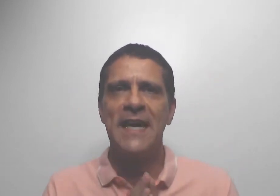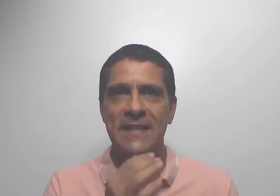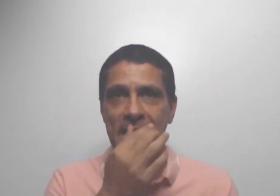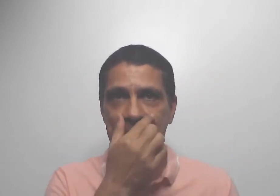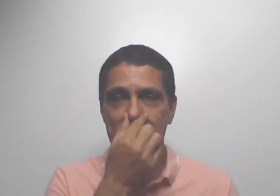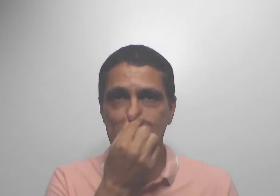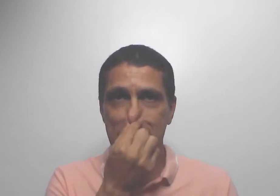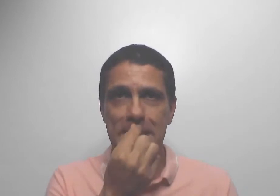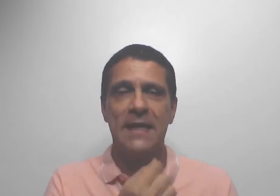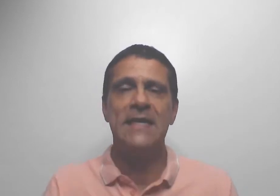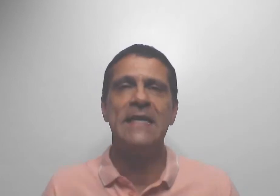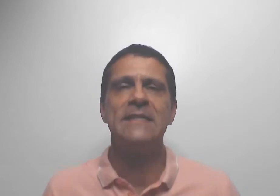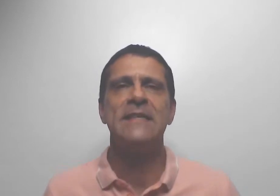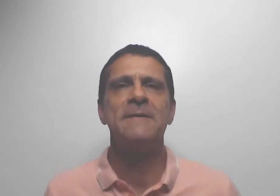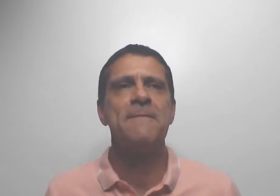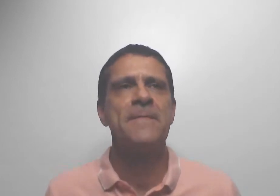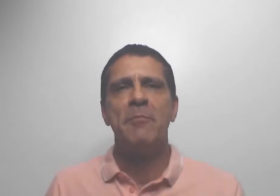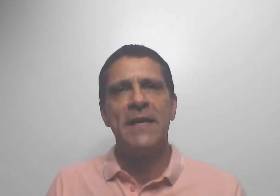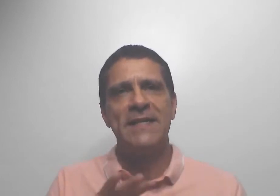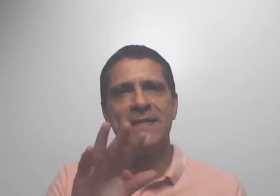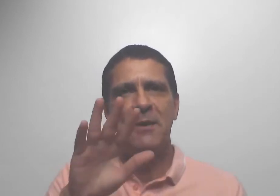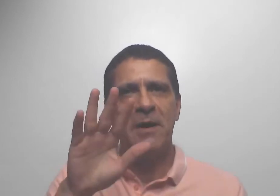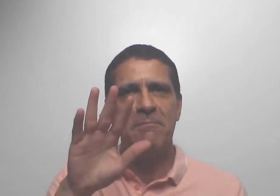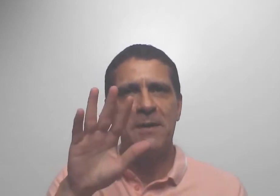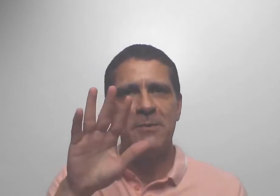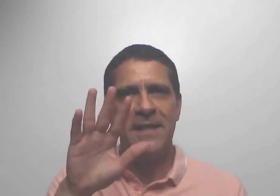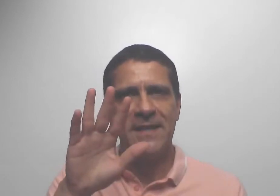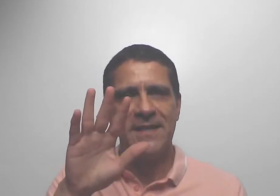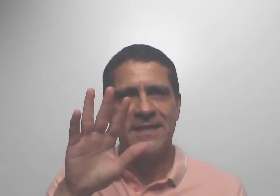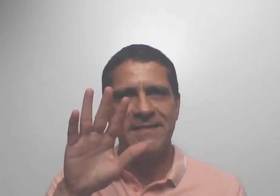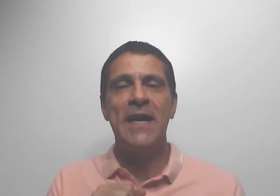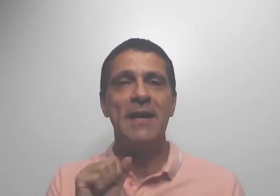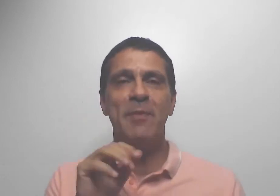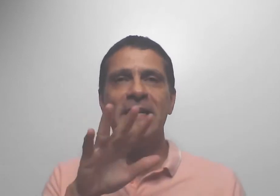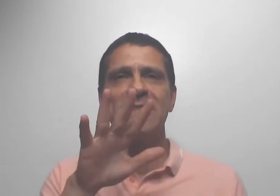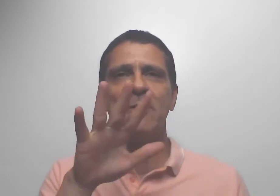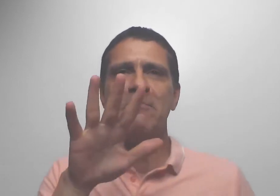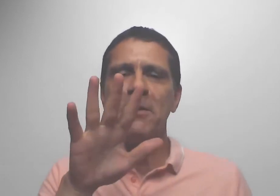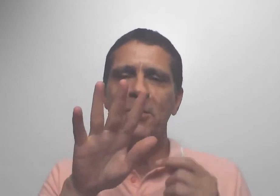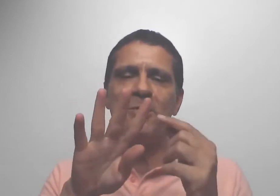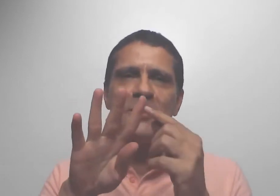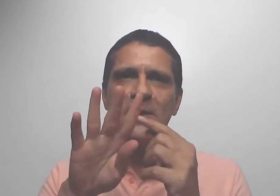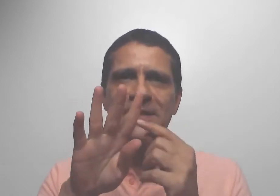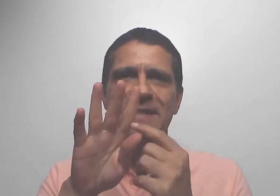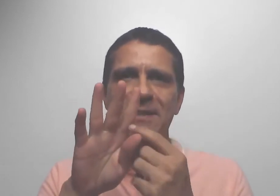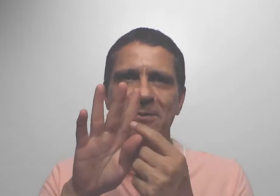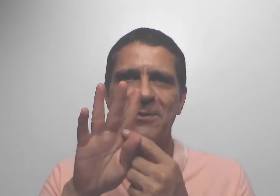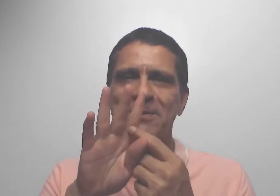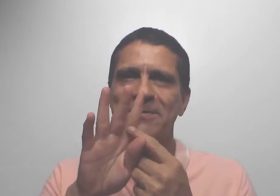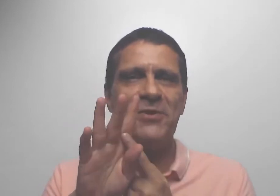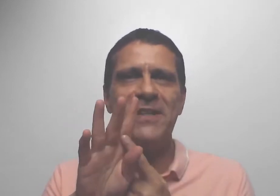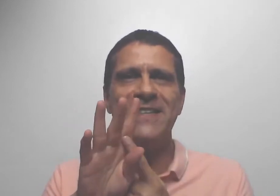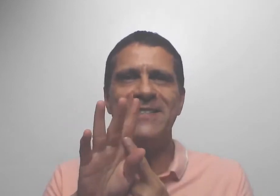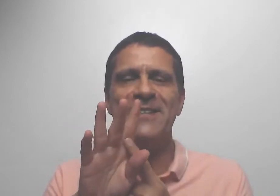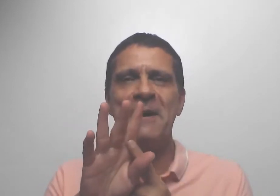tirada lá da criança. E apareceu a mão dele. Não é que apareceu a mão com os ossinhos. Não foi isso.